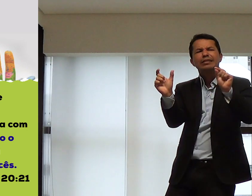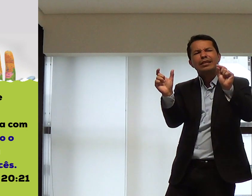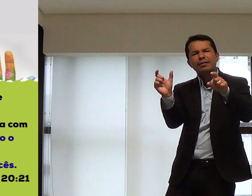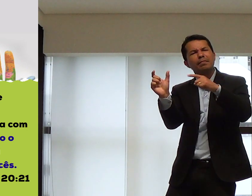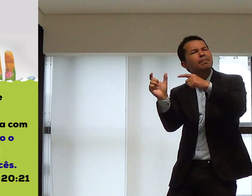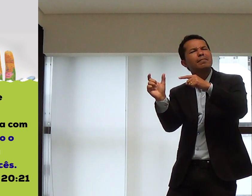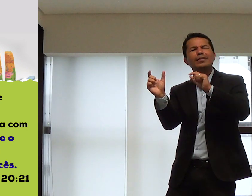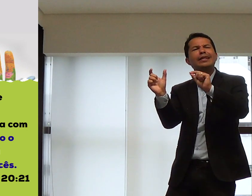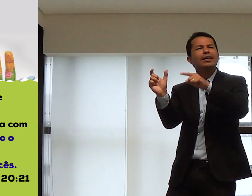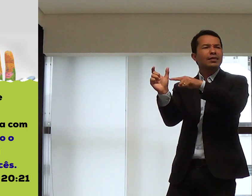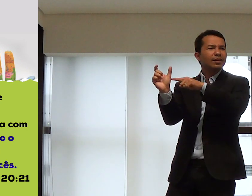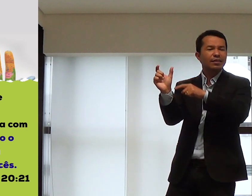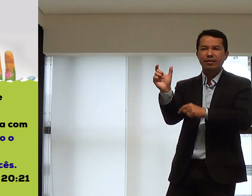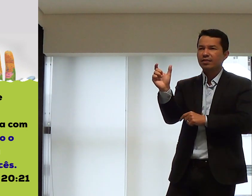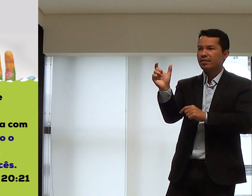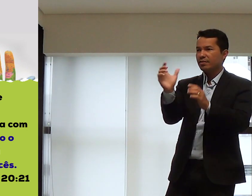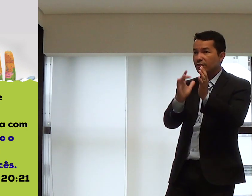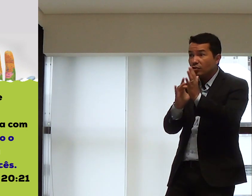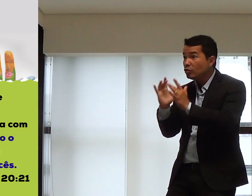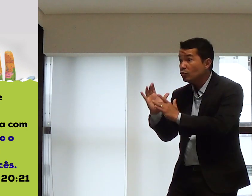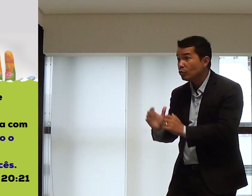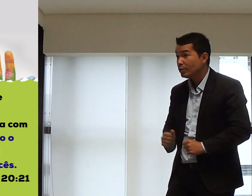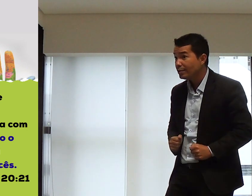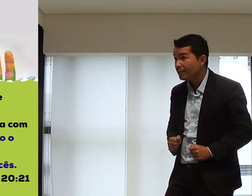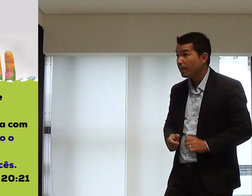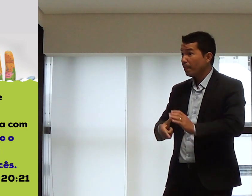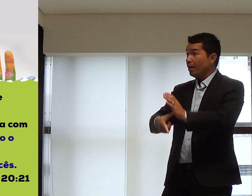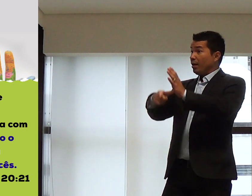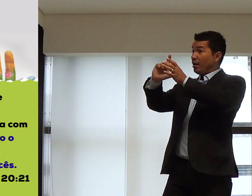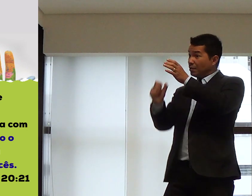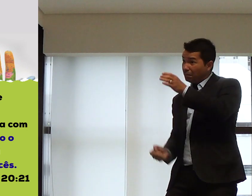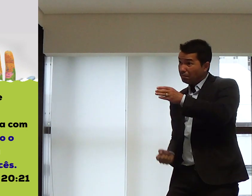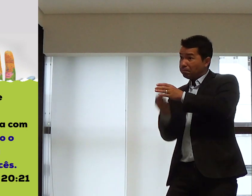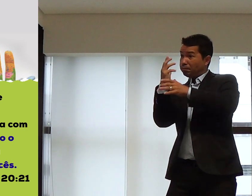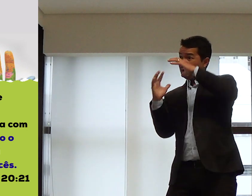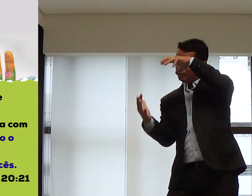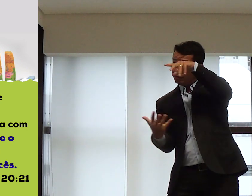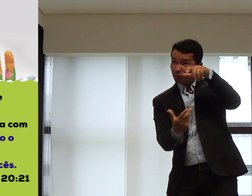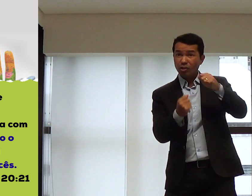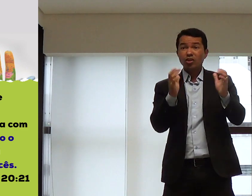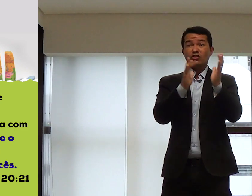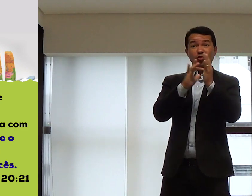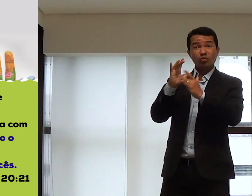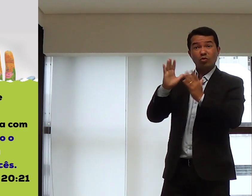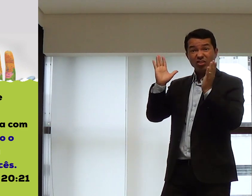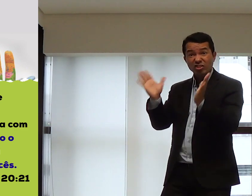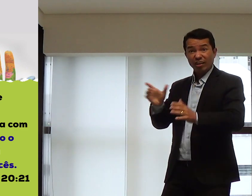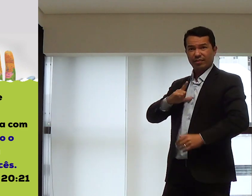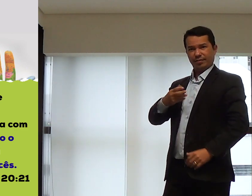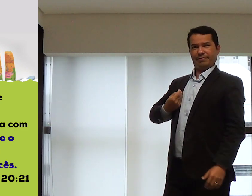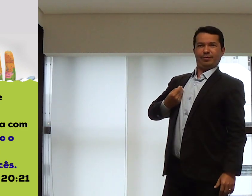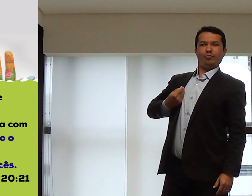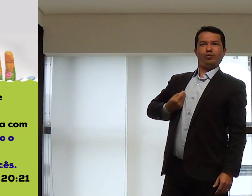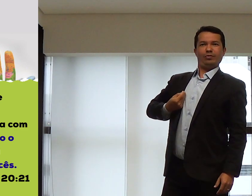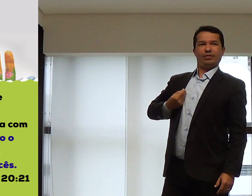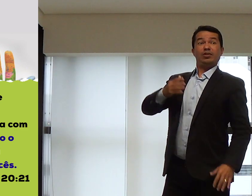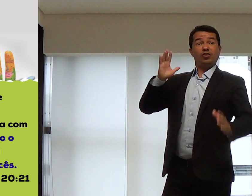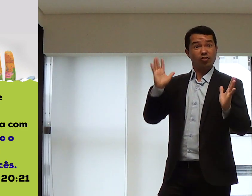é o verbo, é a palavra. Quem é esse? É a palavra. Ele criou o mundo. Jesus